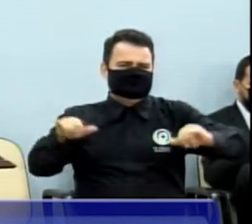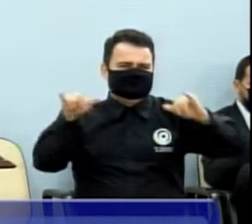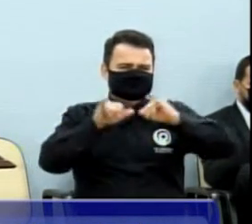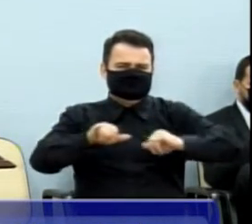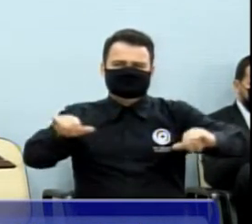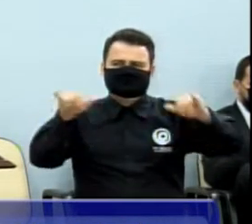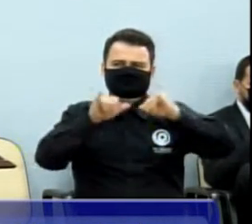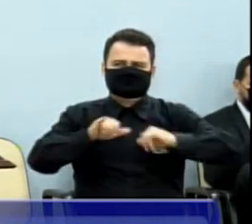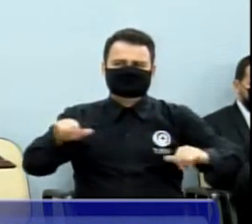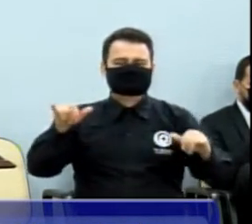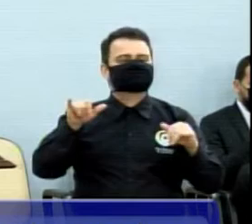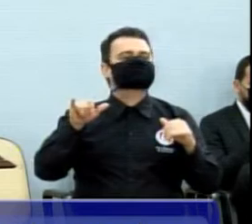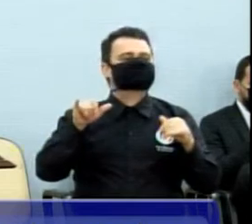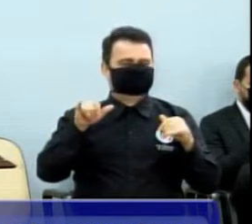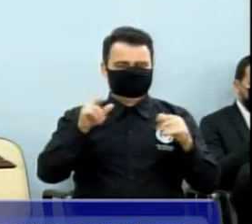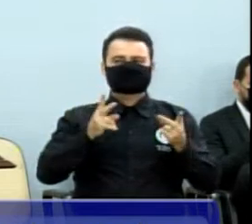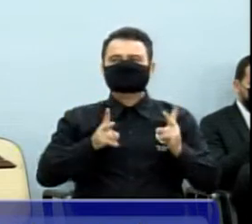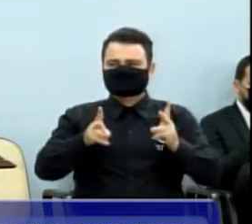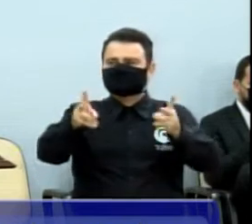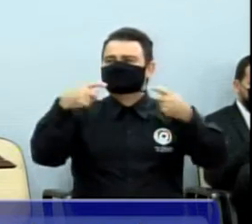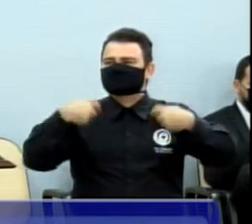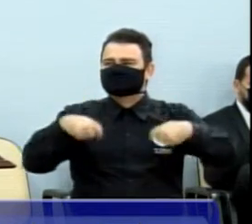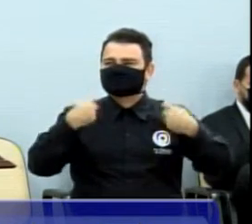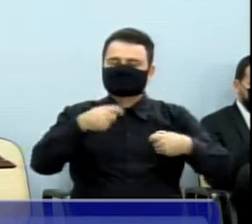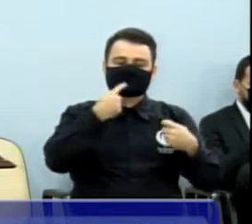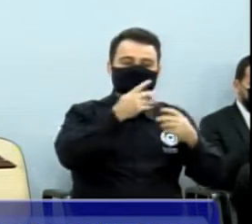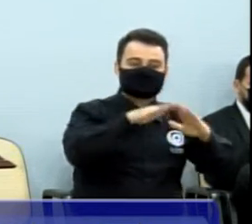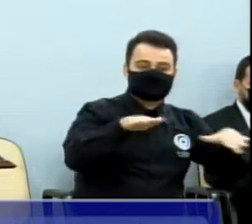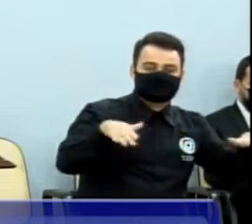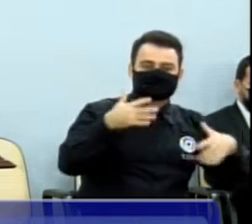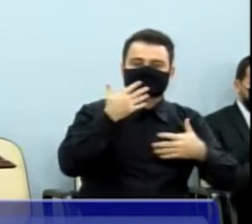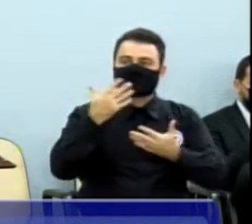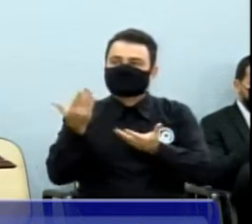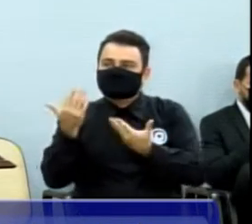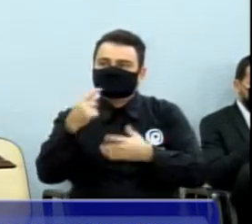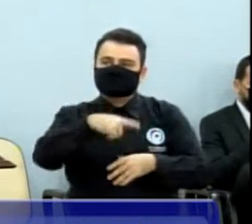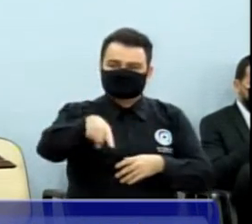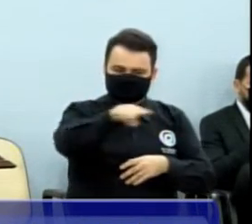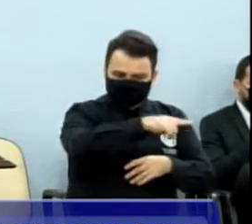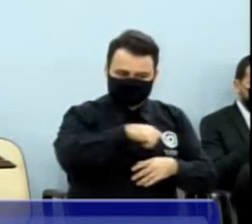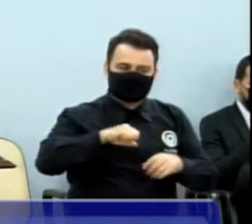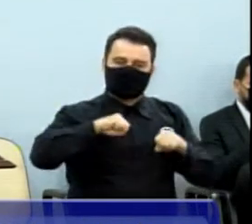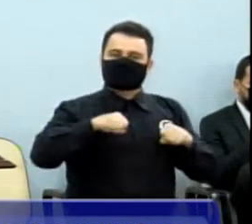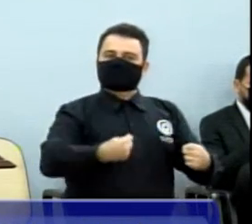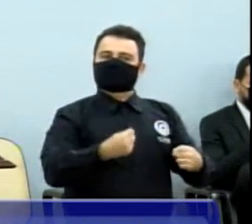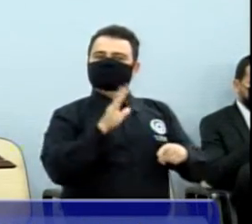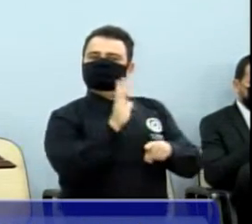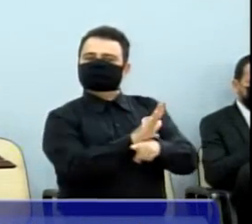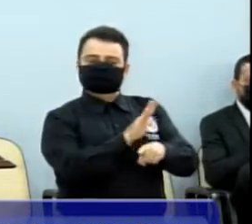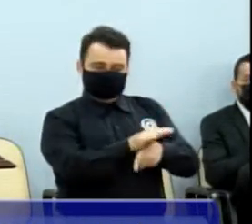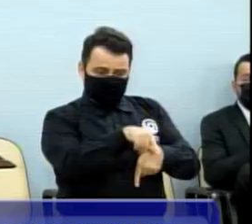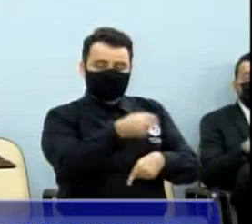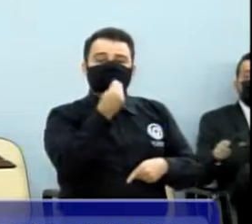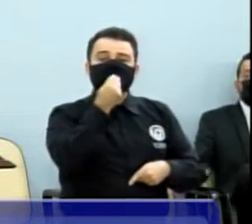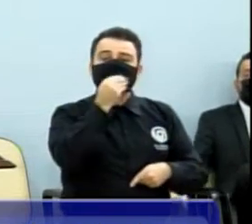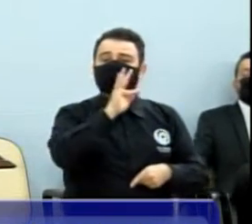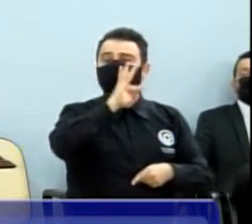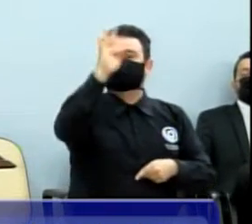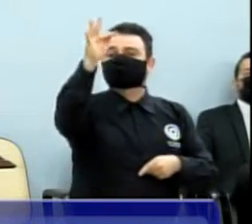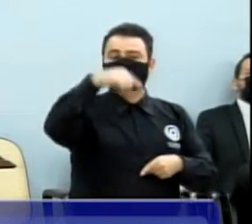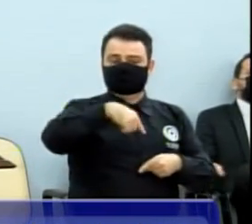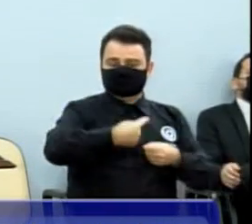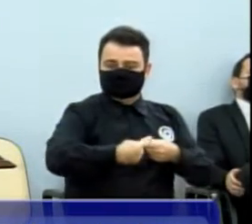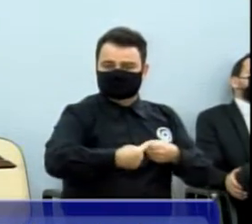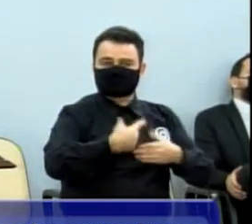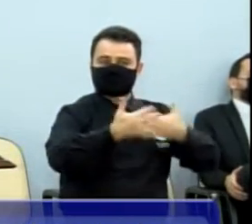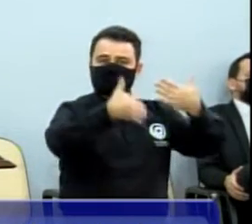pode deixar de ser pauta, uma vez que a criança e o adolescente sempre serão o futuro da nossa cidade, nosso país. E se